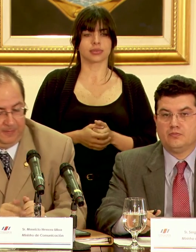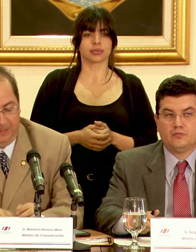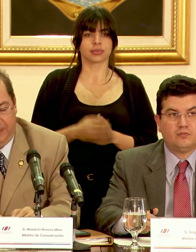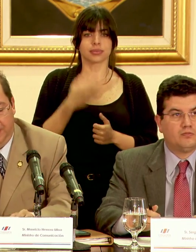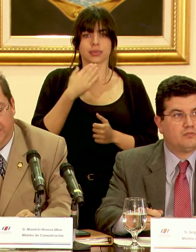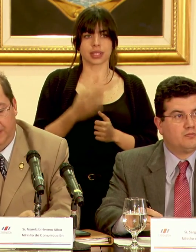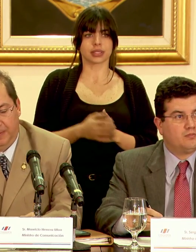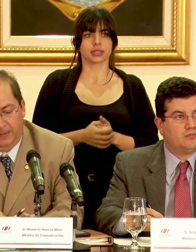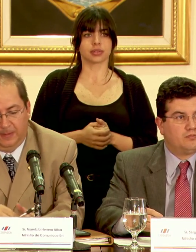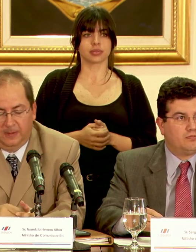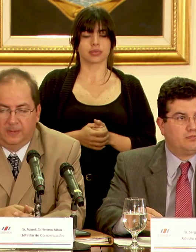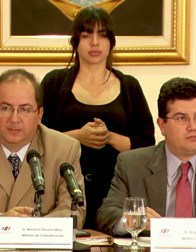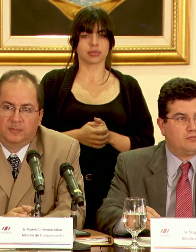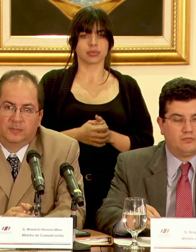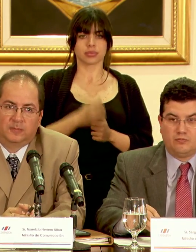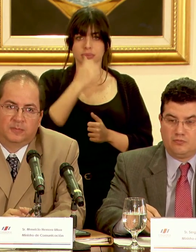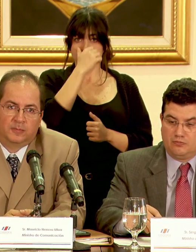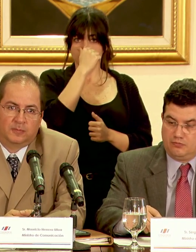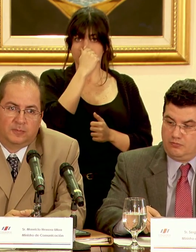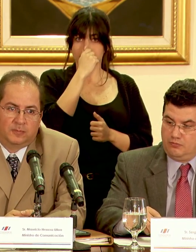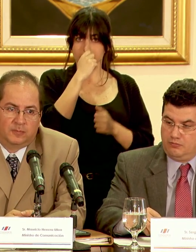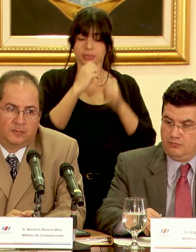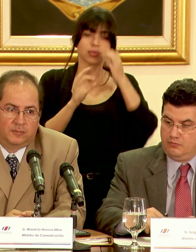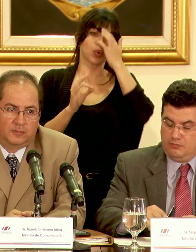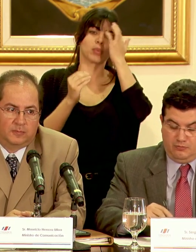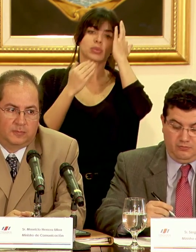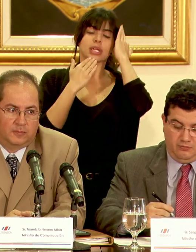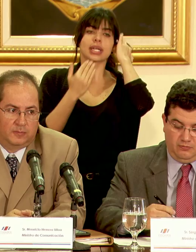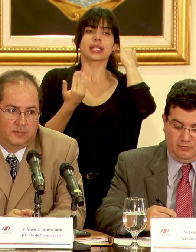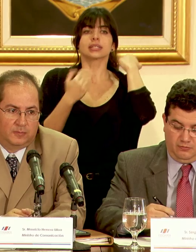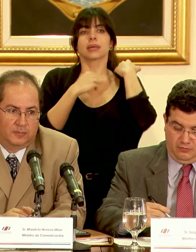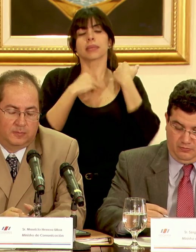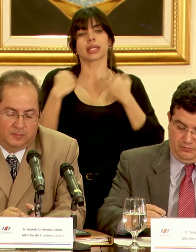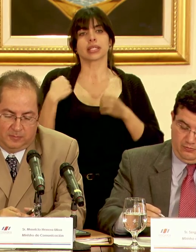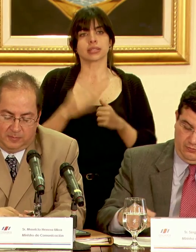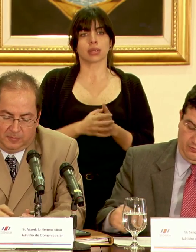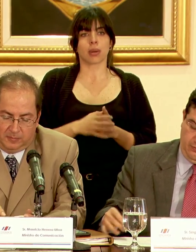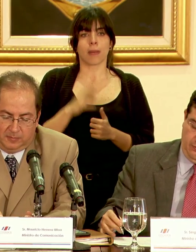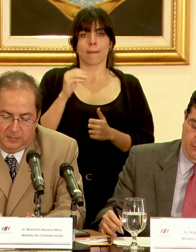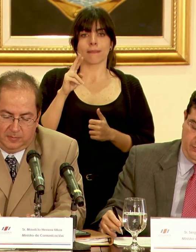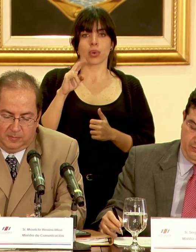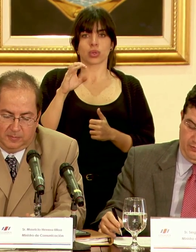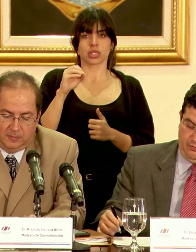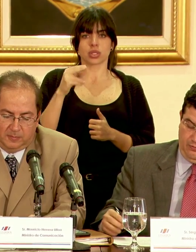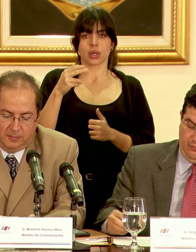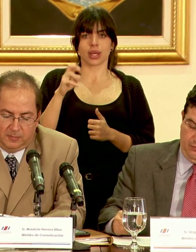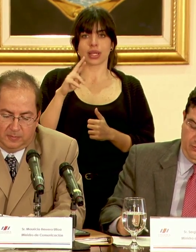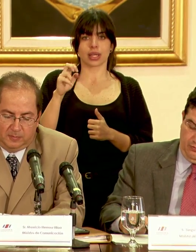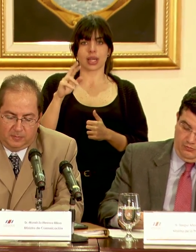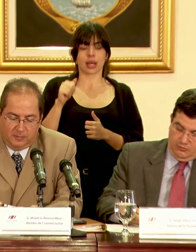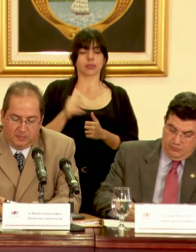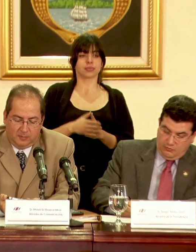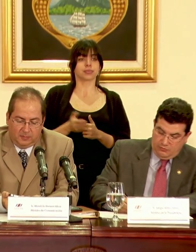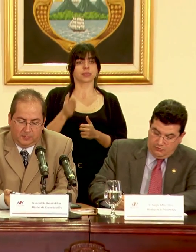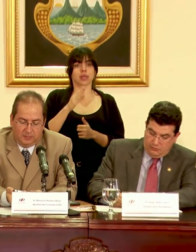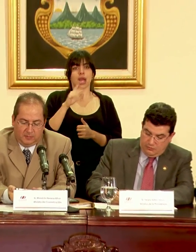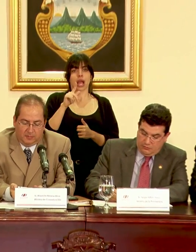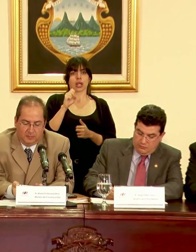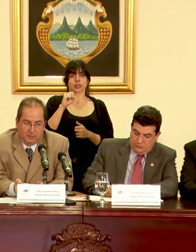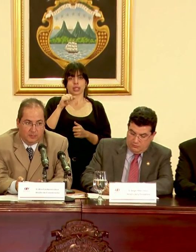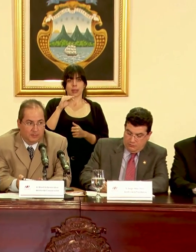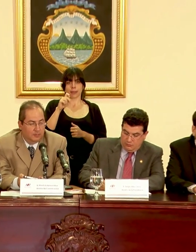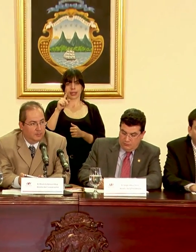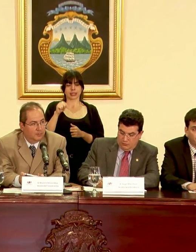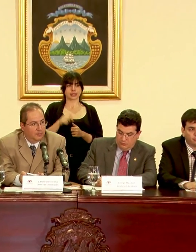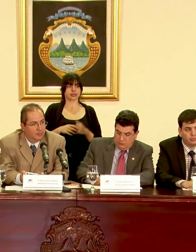bien muchas gracias ministro Mauricio Herrera Carlos Jiménez de